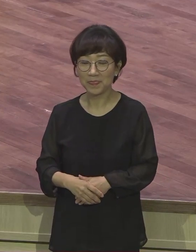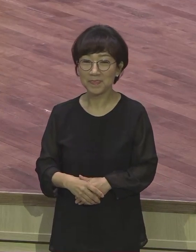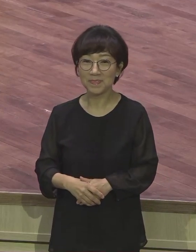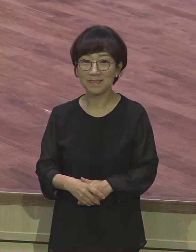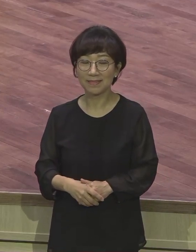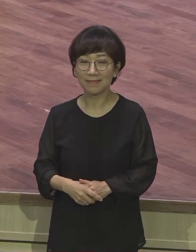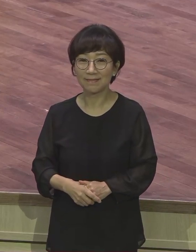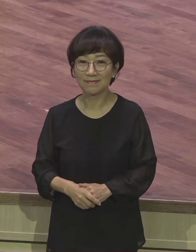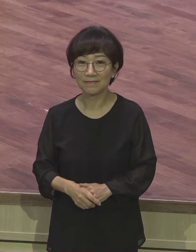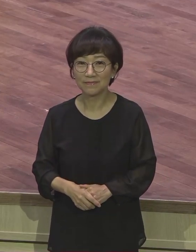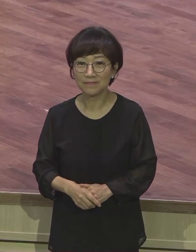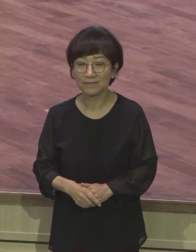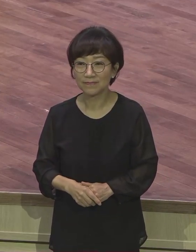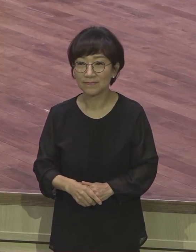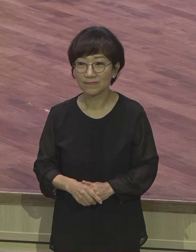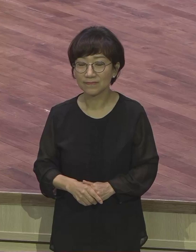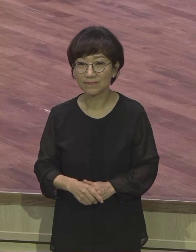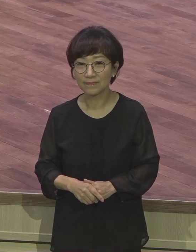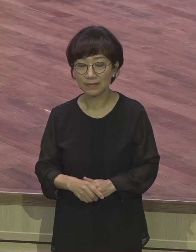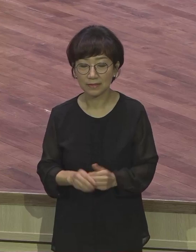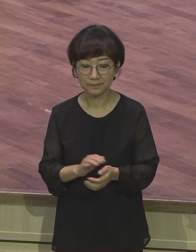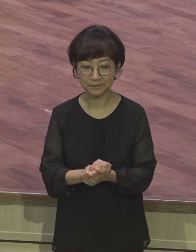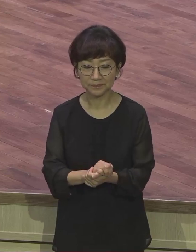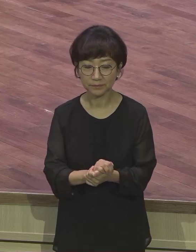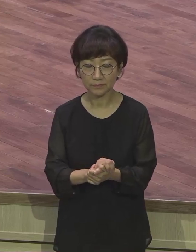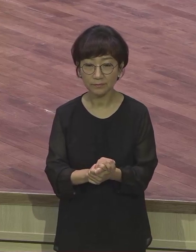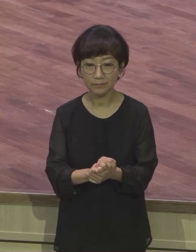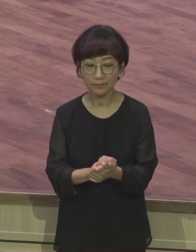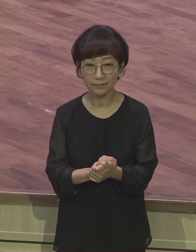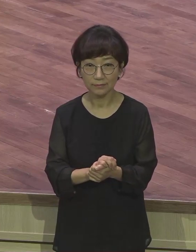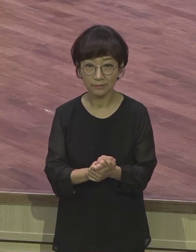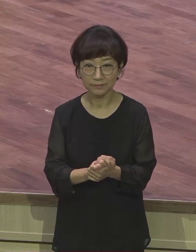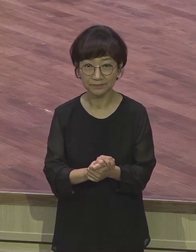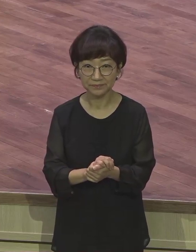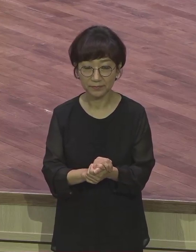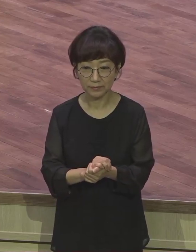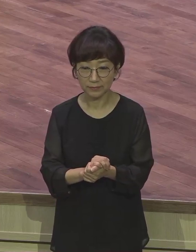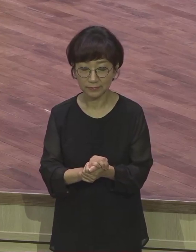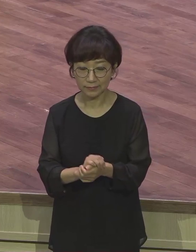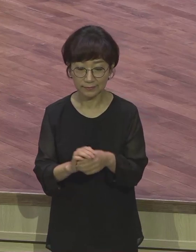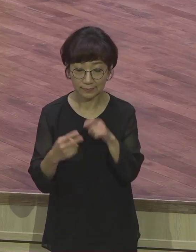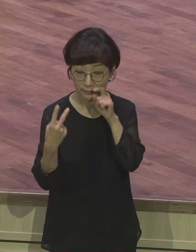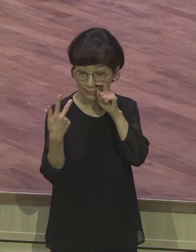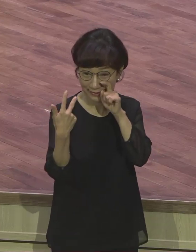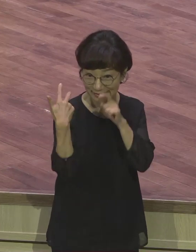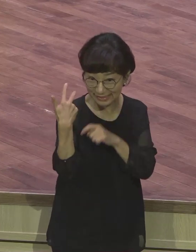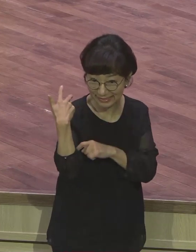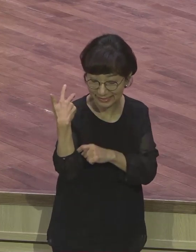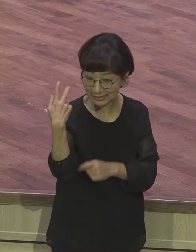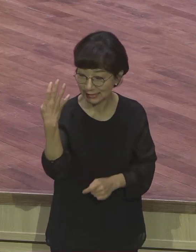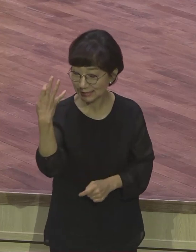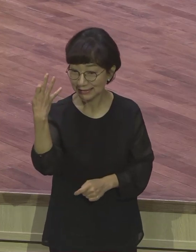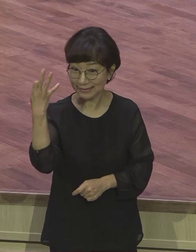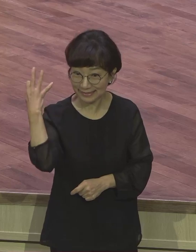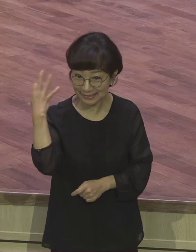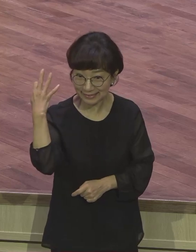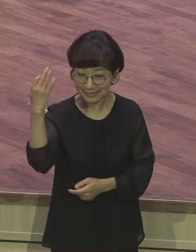더 이상 사실은요. 이 지난주 저지난주 주신 말씀을 잡으면요.